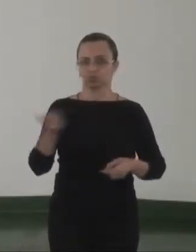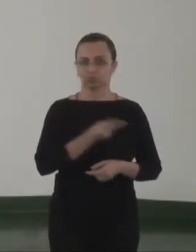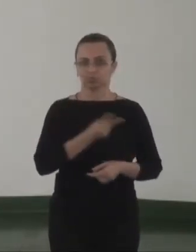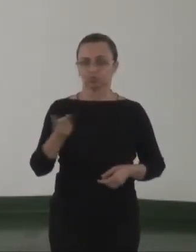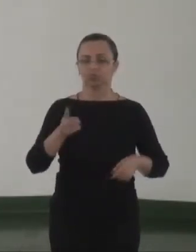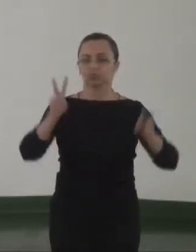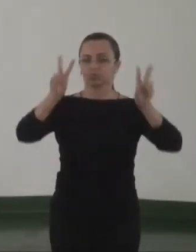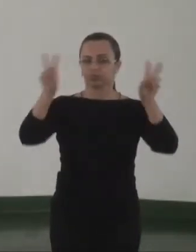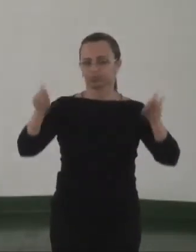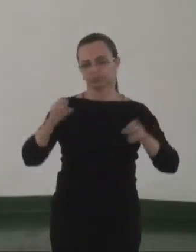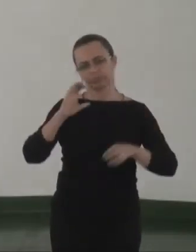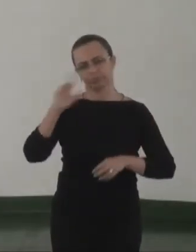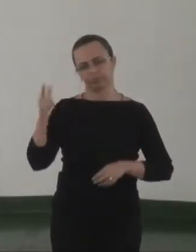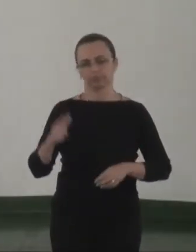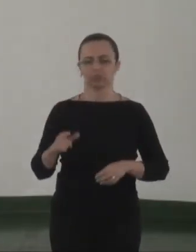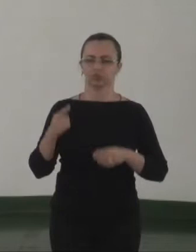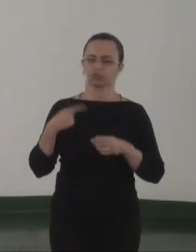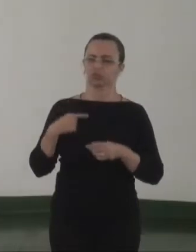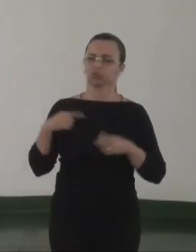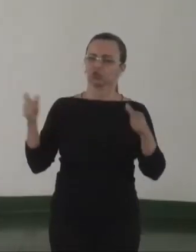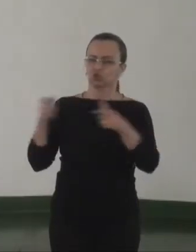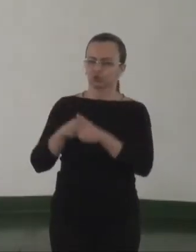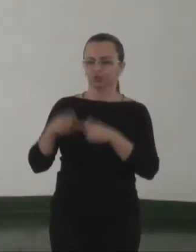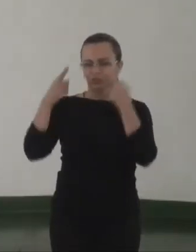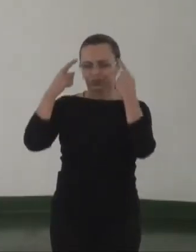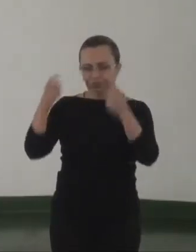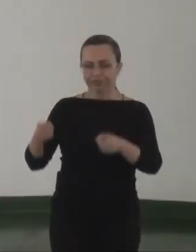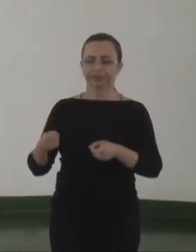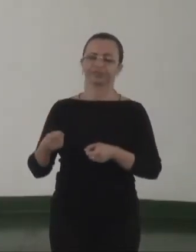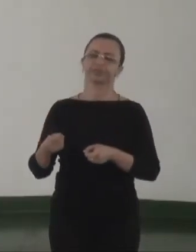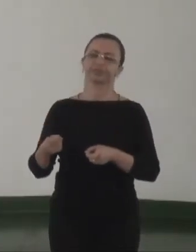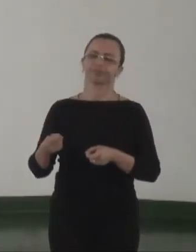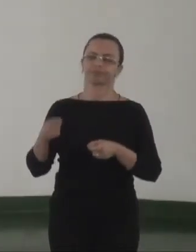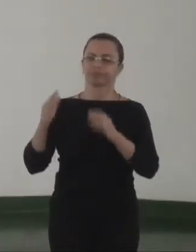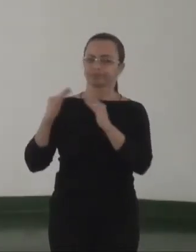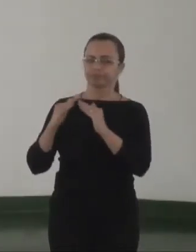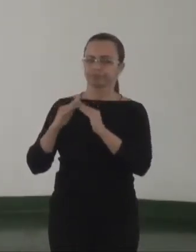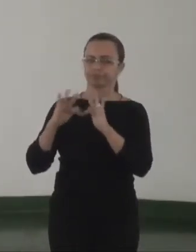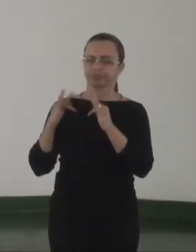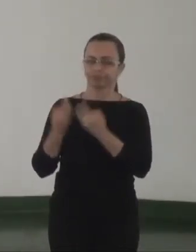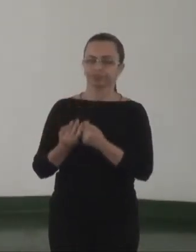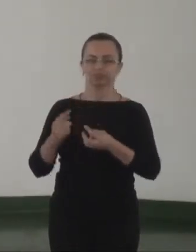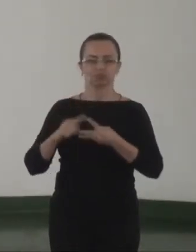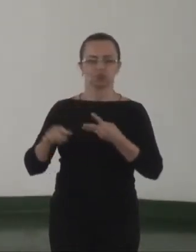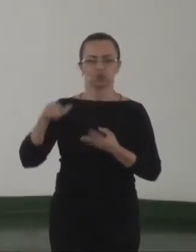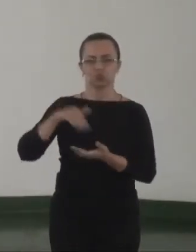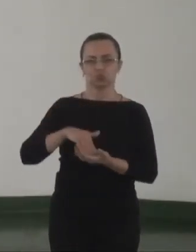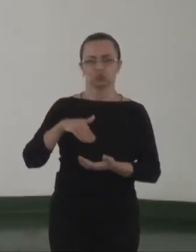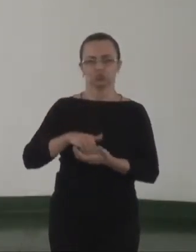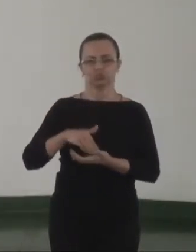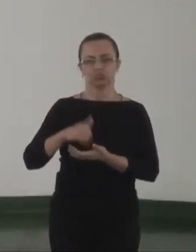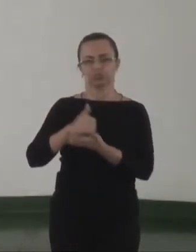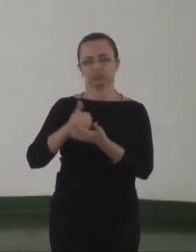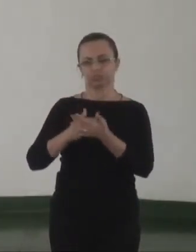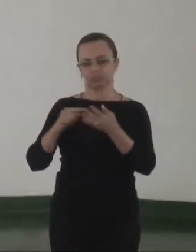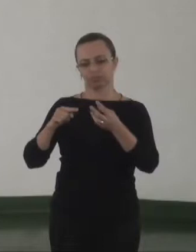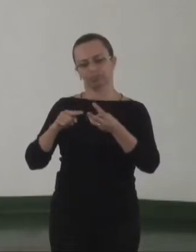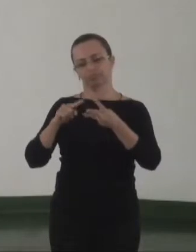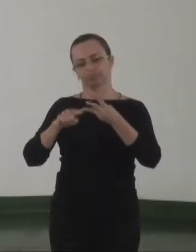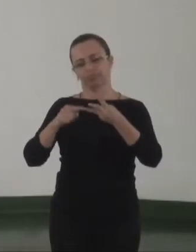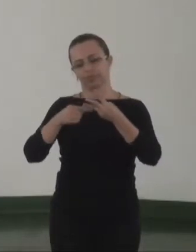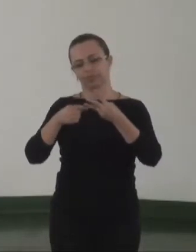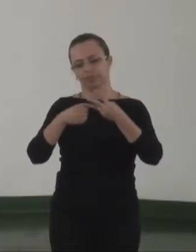nesse tema, obviamente, combate à violência doméstica. É o item 3, o último item, subdividido aqui em 10.